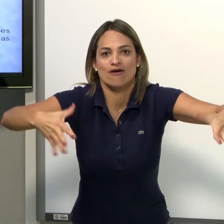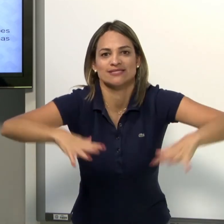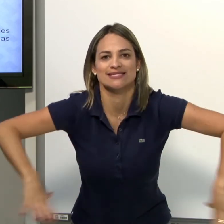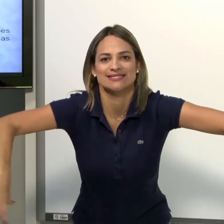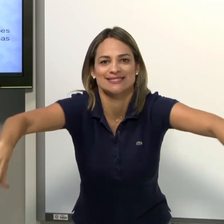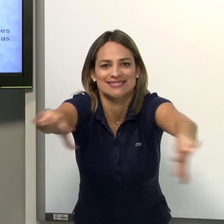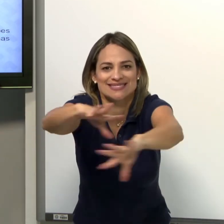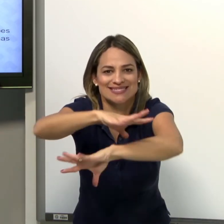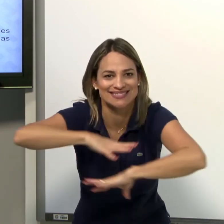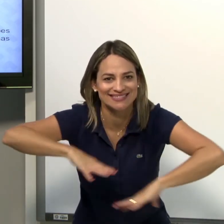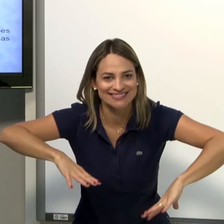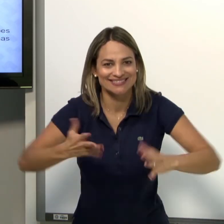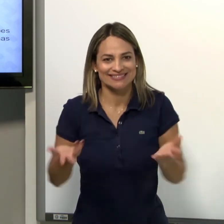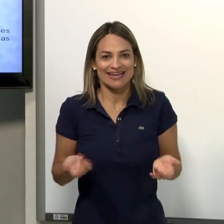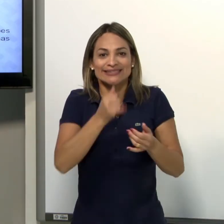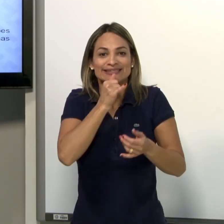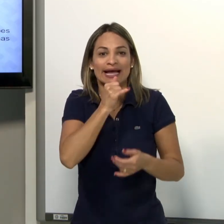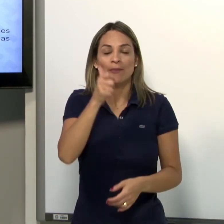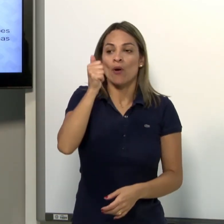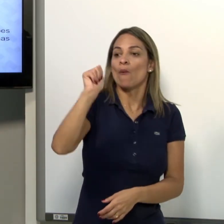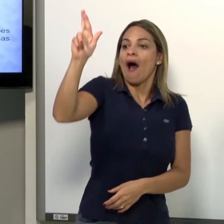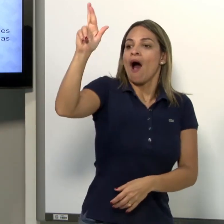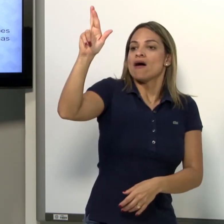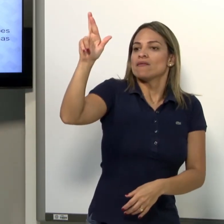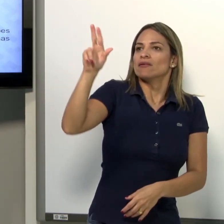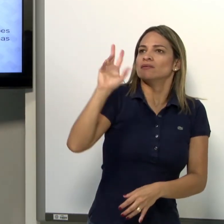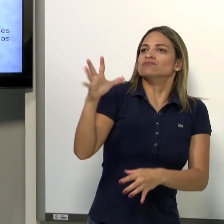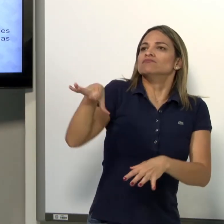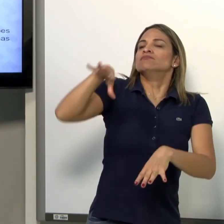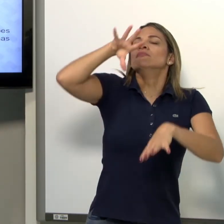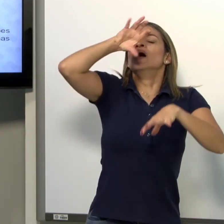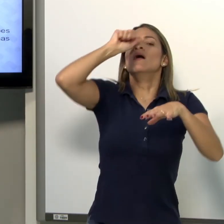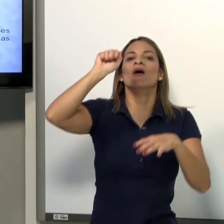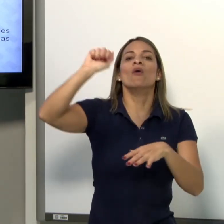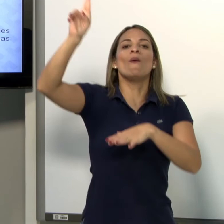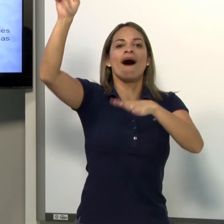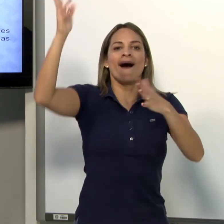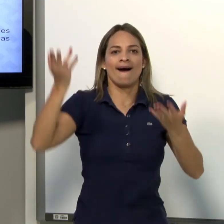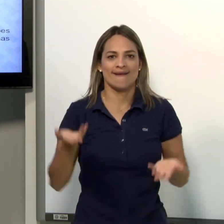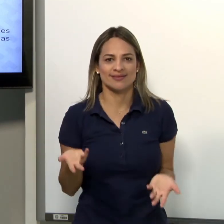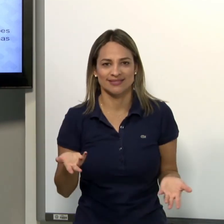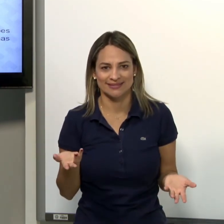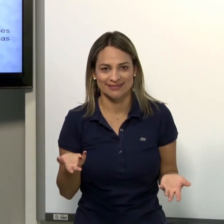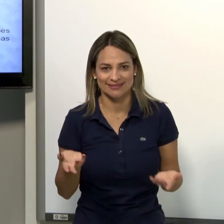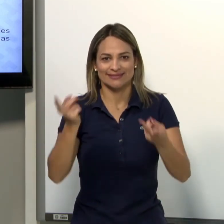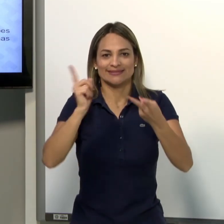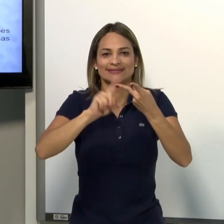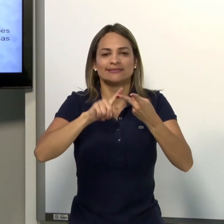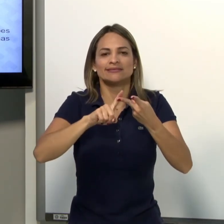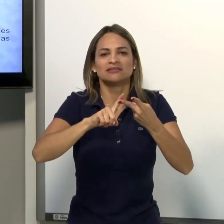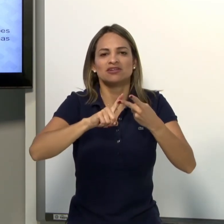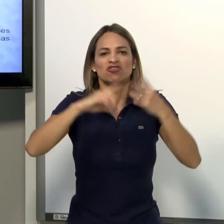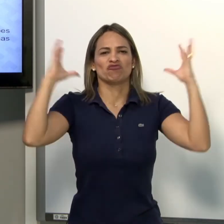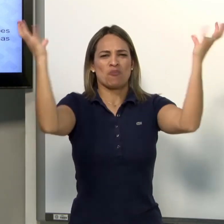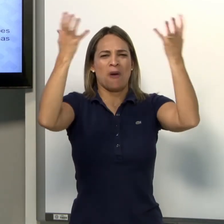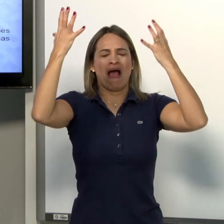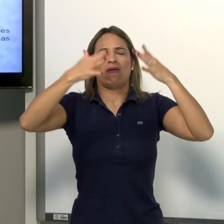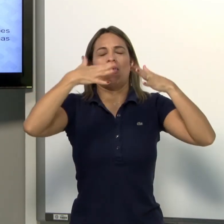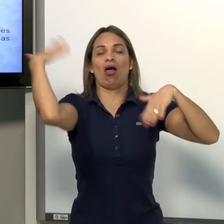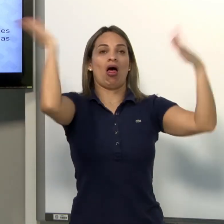São elementos que não são sólidos. Mas você sente o ar, por exemplo. A fumaça. Você